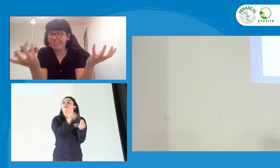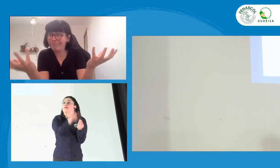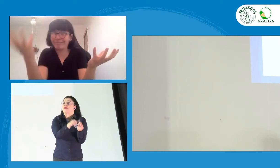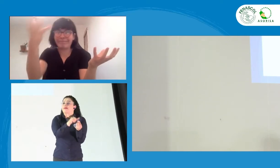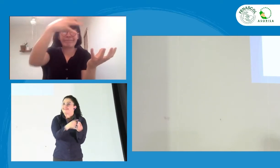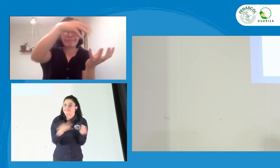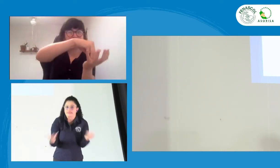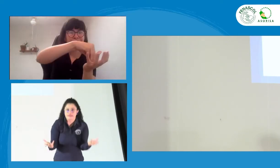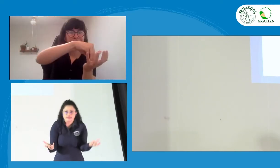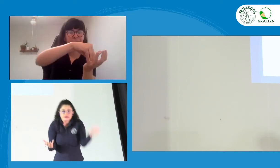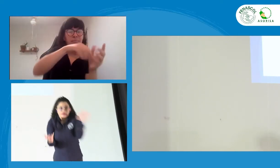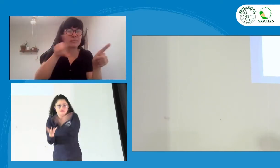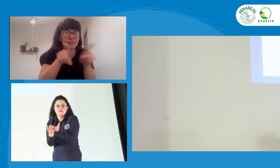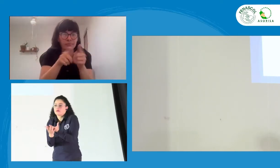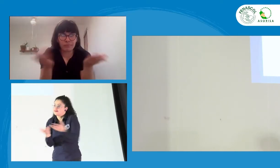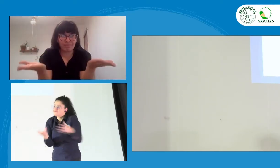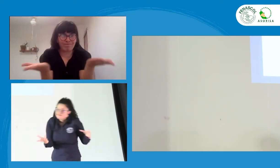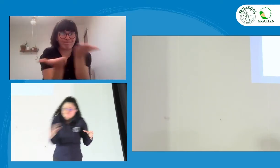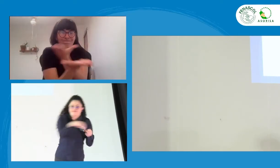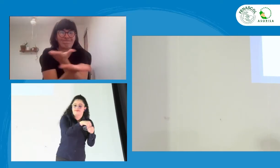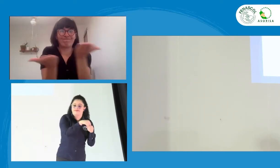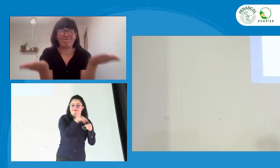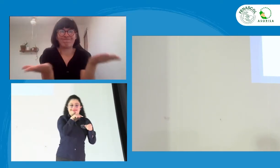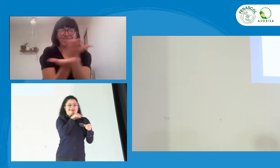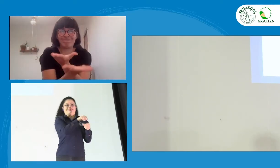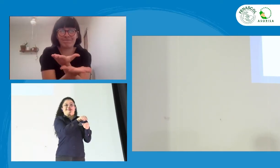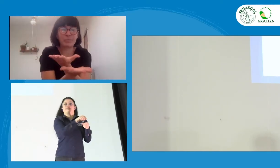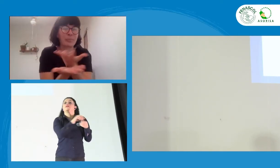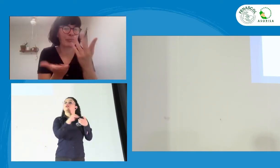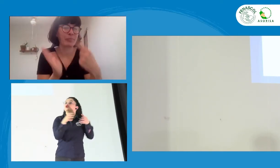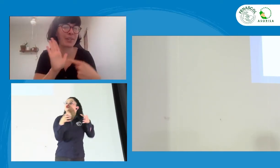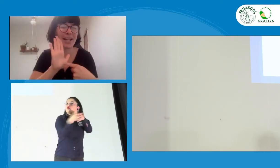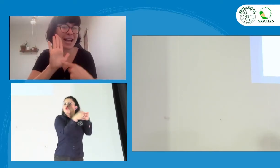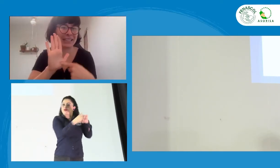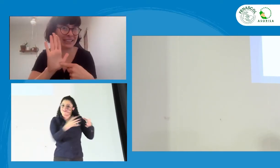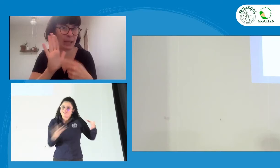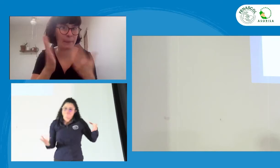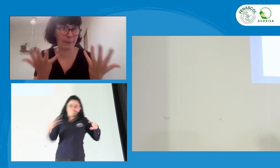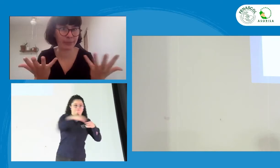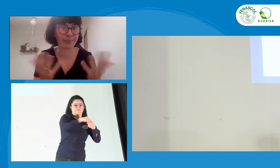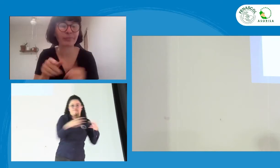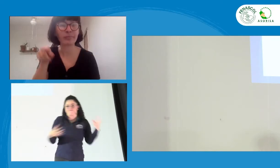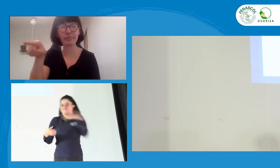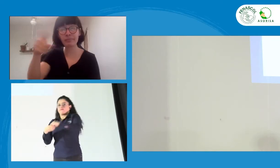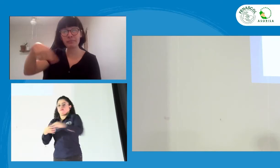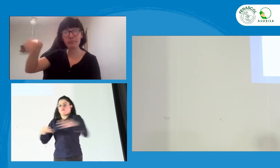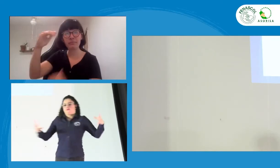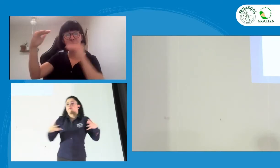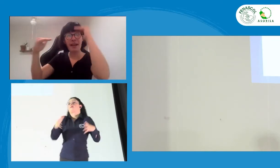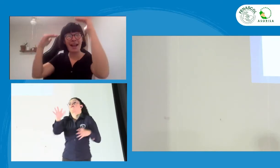con el tiempo, pues, obviamente se pueden integrar. Se integran ambos espacios. Como, por ejemplo,